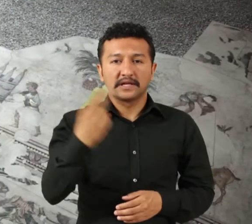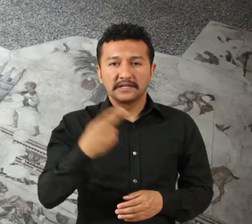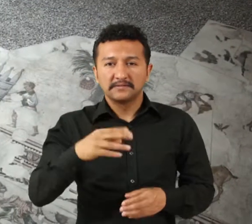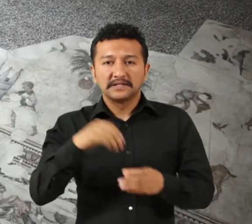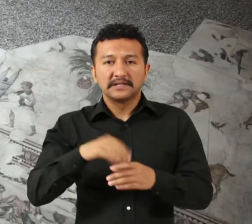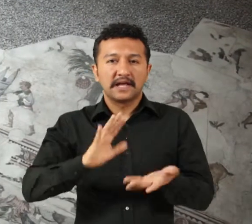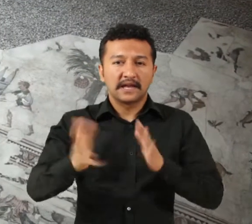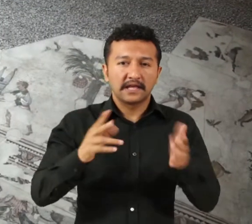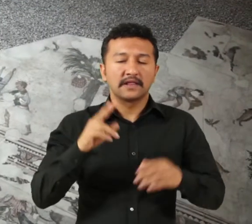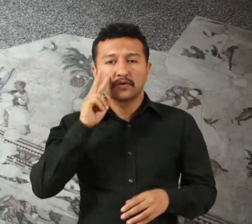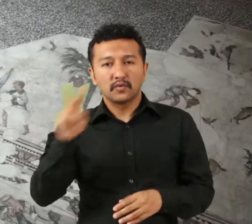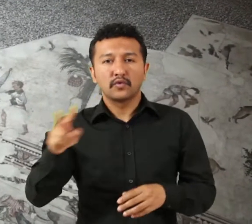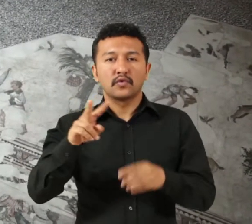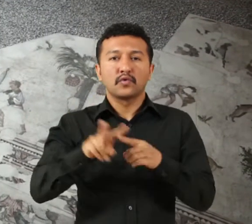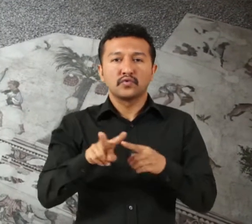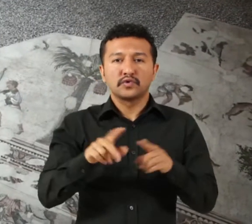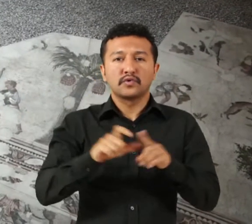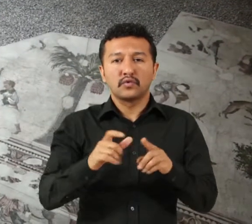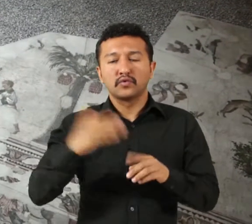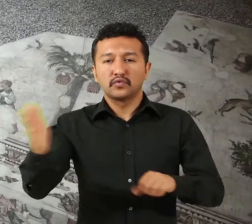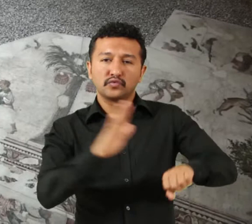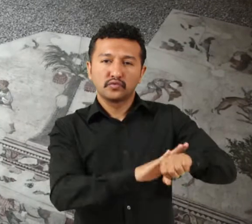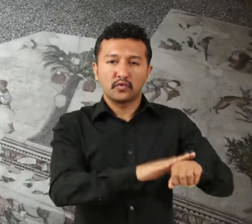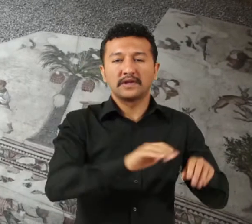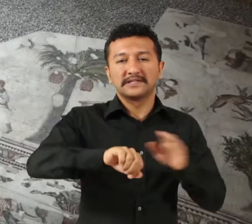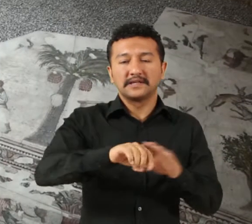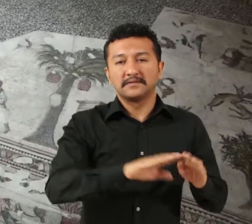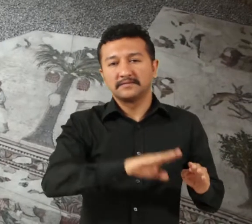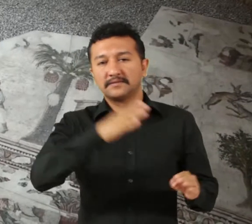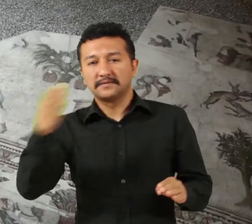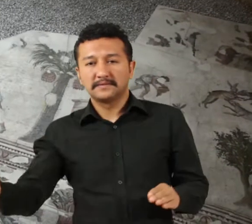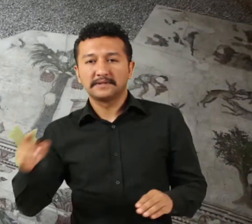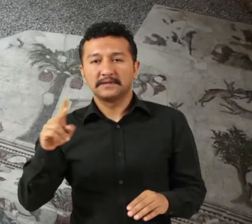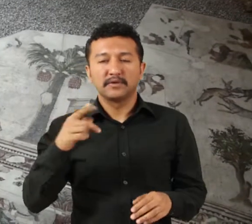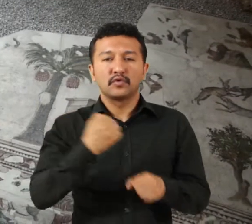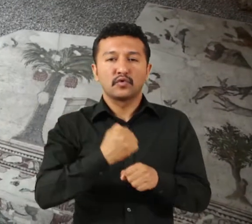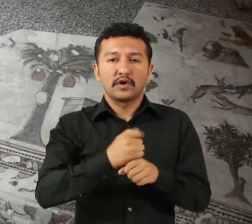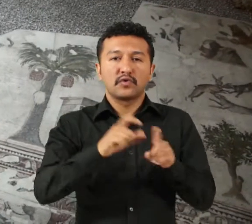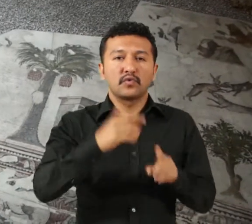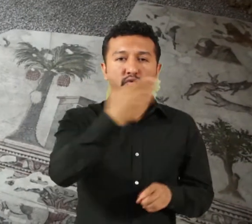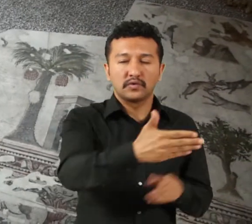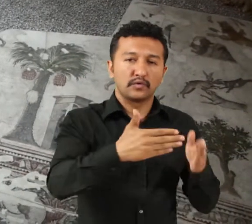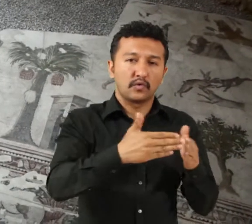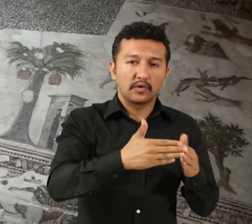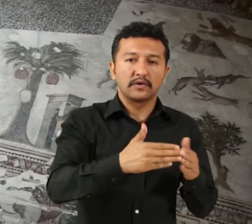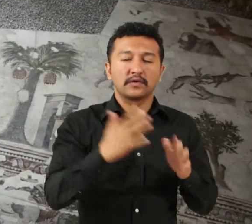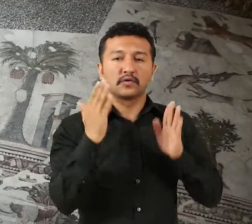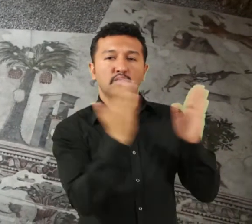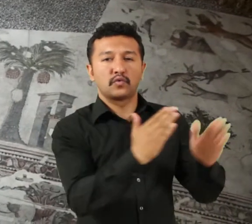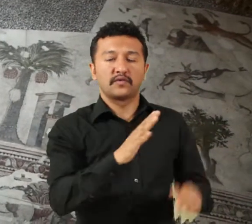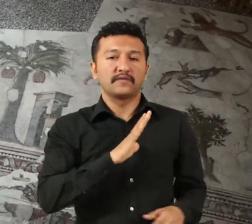yönü kuzeydoğu holde soldan sağa yani peristilin güneydoğu kenarındaki saray holüne doğrudur. Resimde